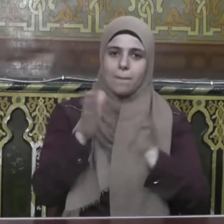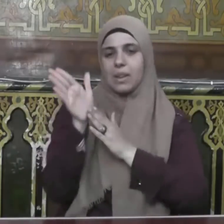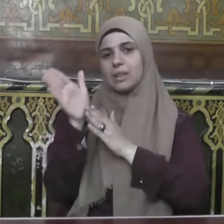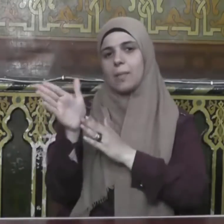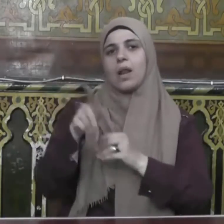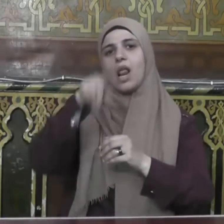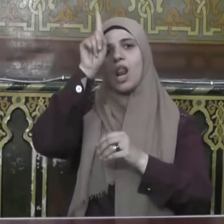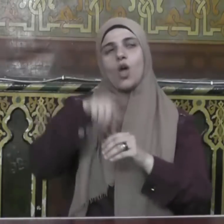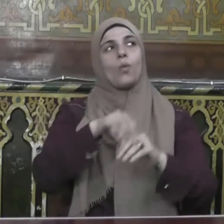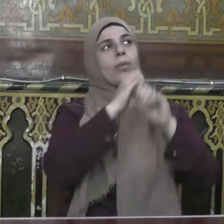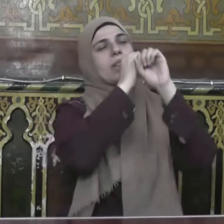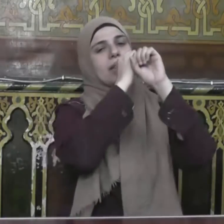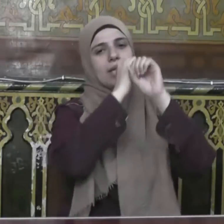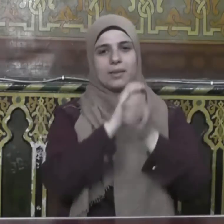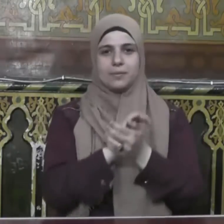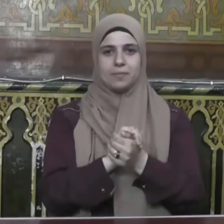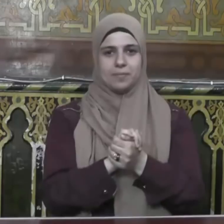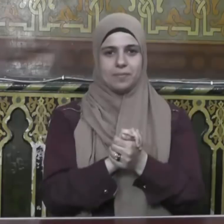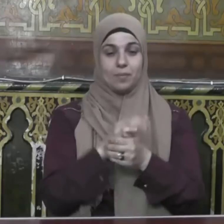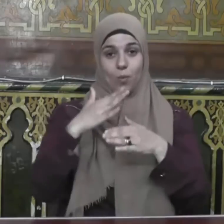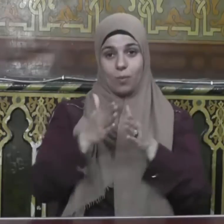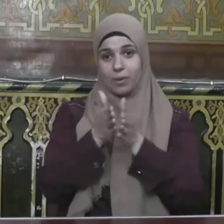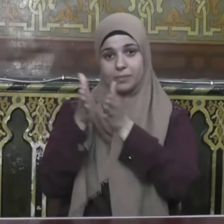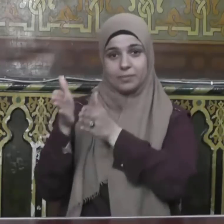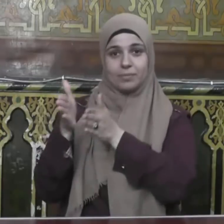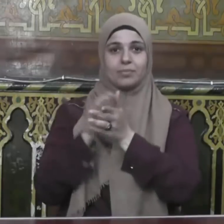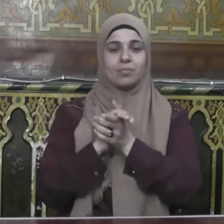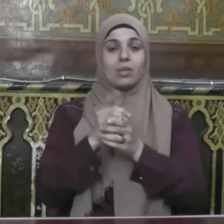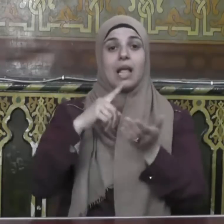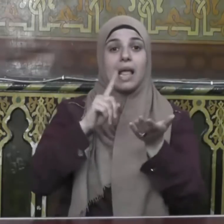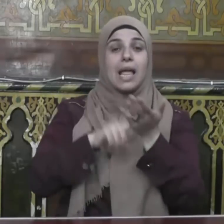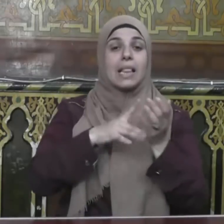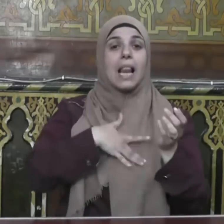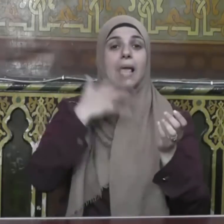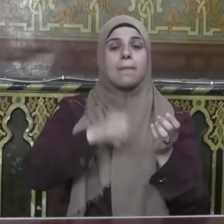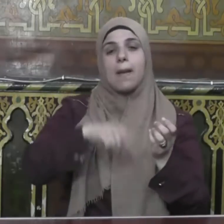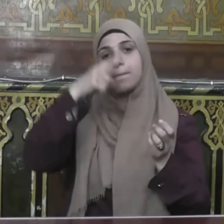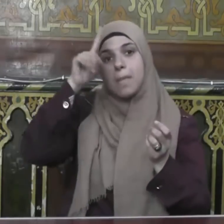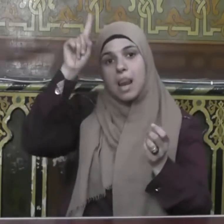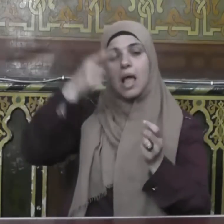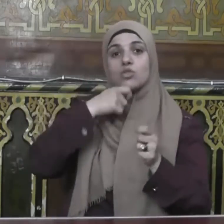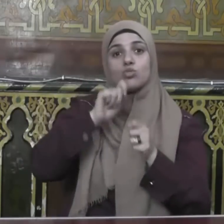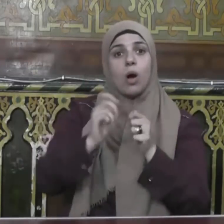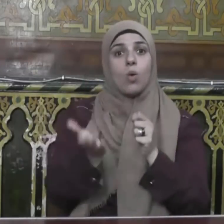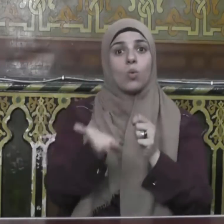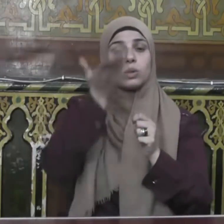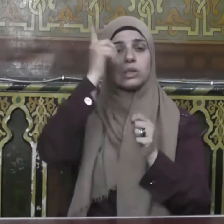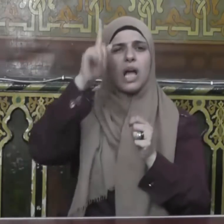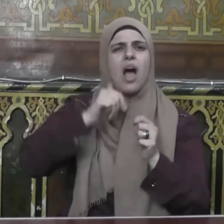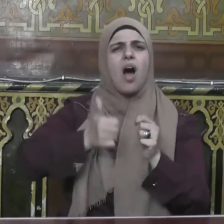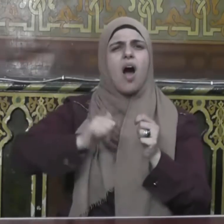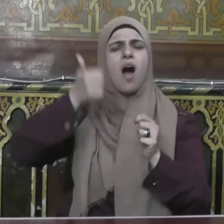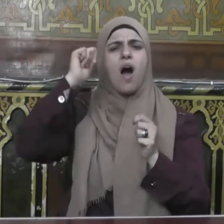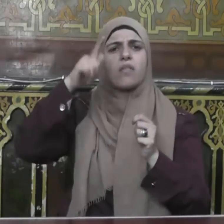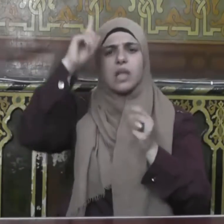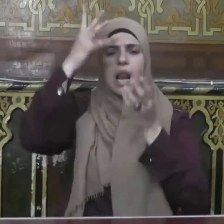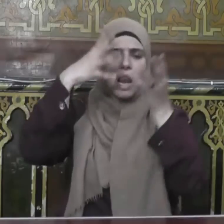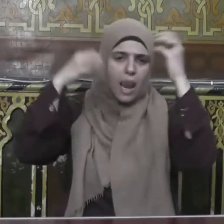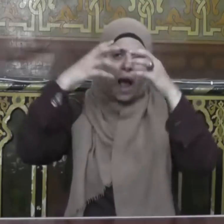إحسان إلى يوم الدين وبعد فإن الإيمان بالله عز وجل من أجل نعم الله تعالى على العبد